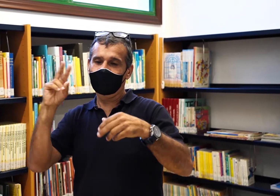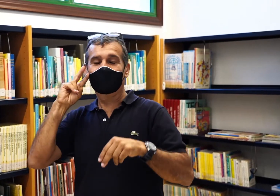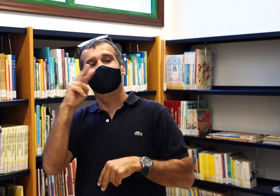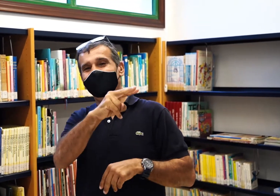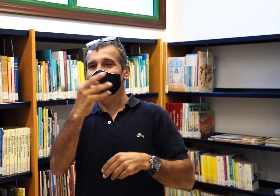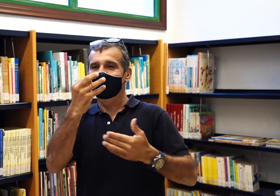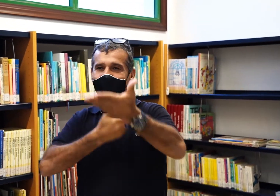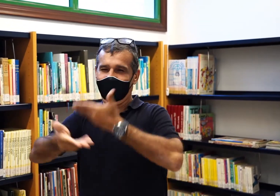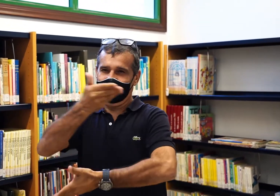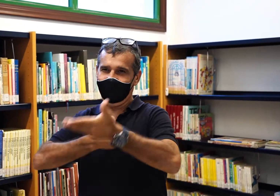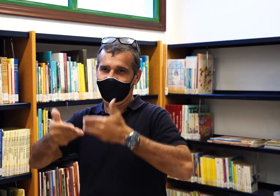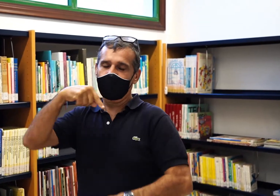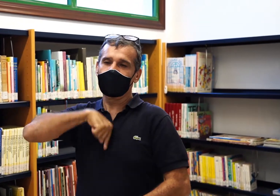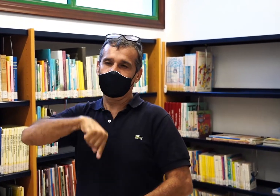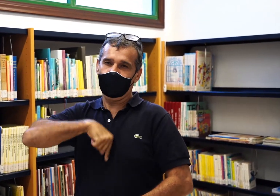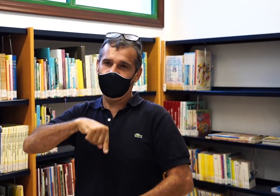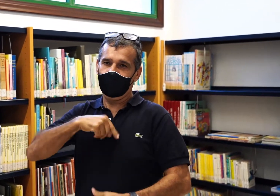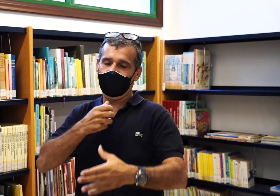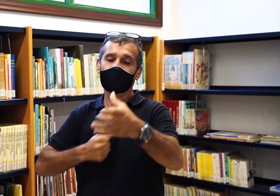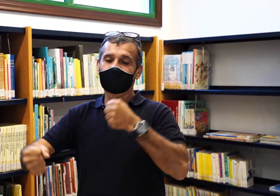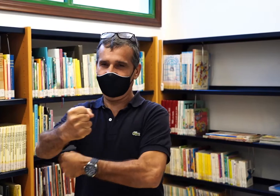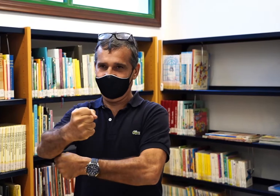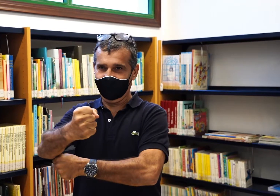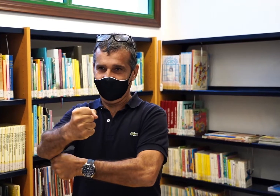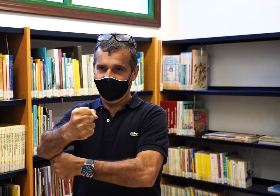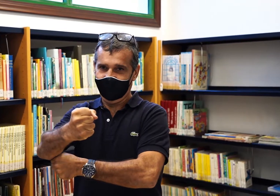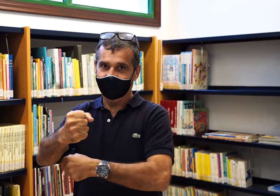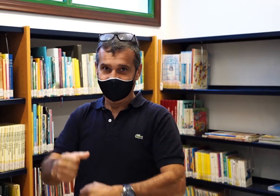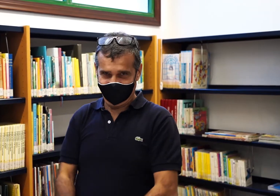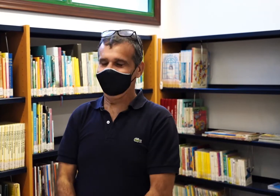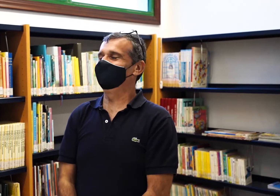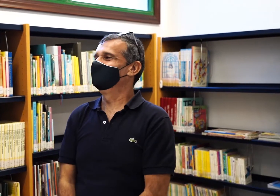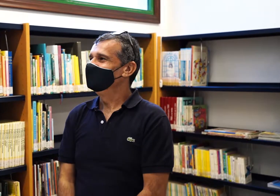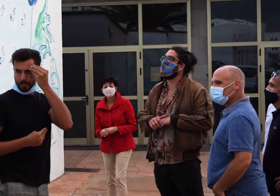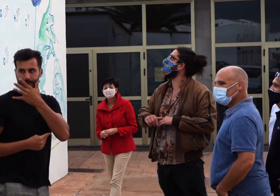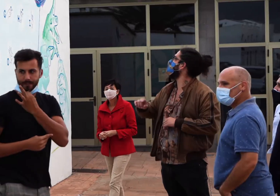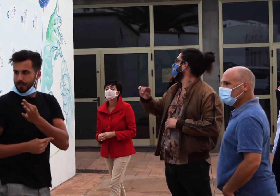y palabras como empatía.